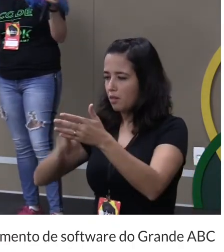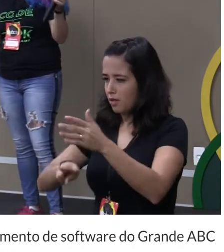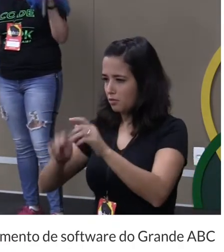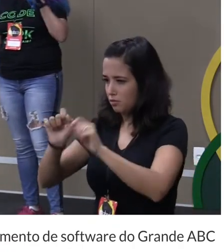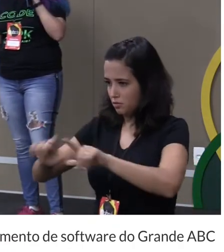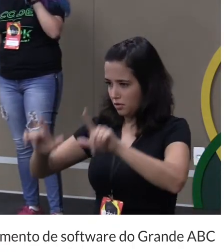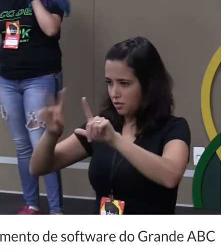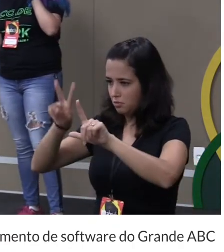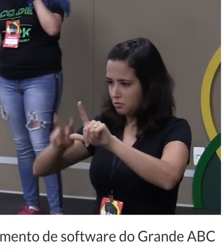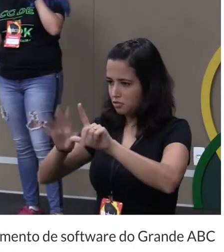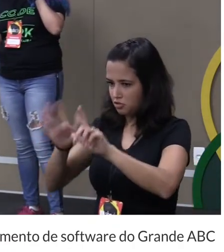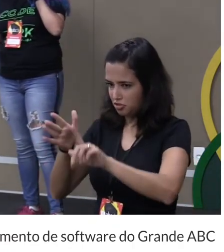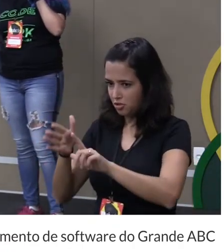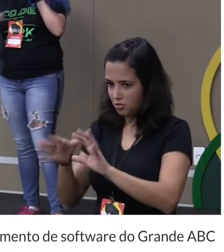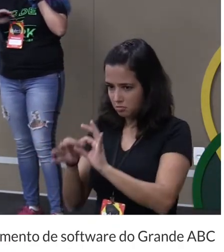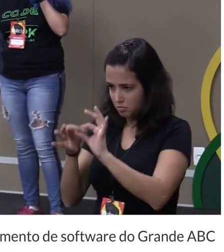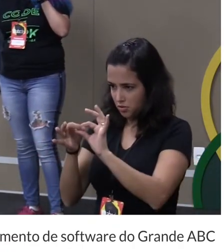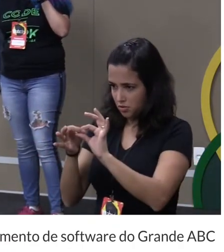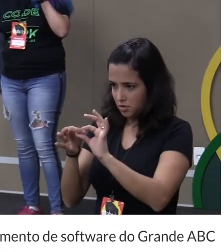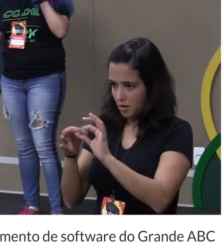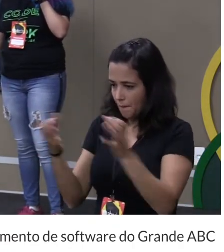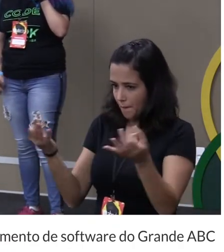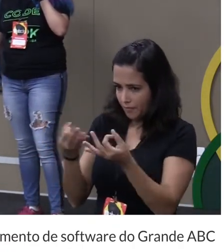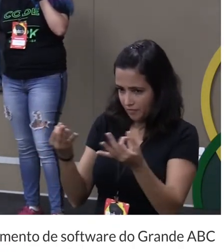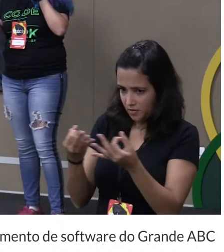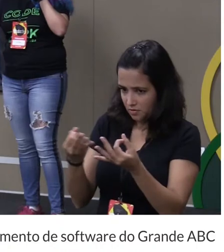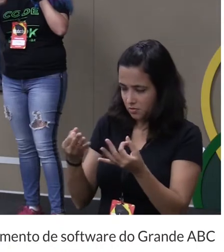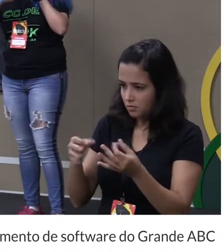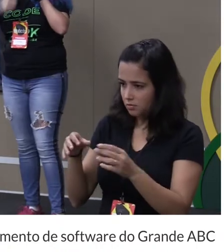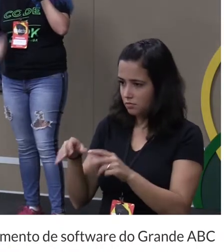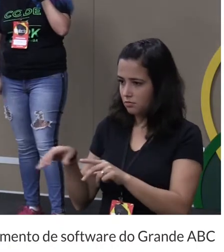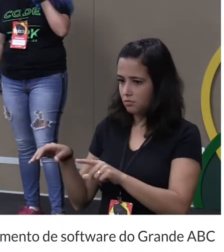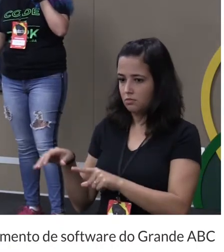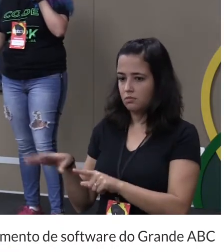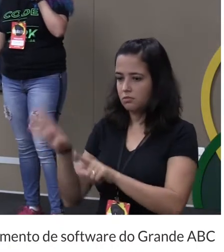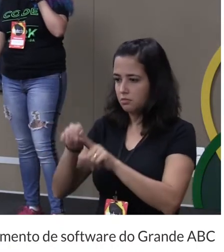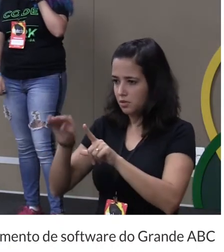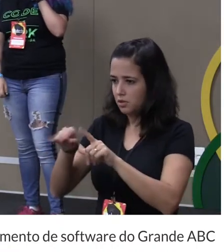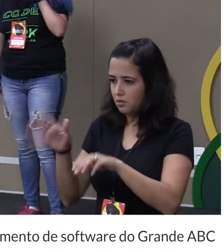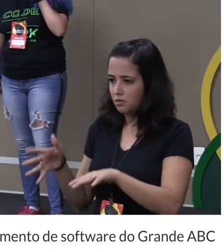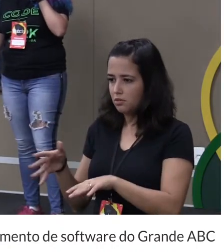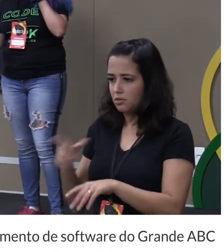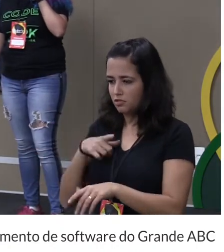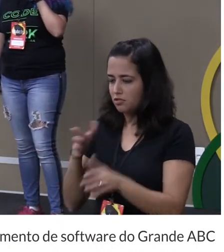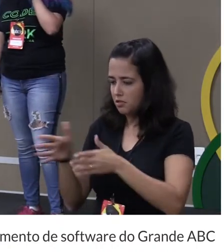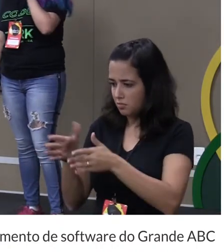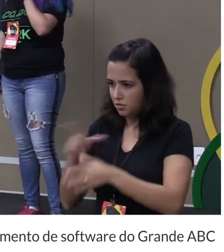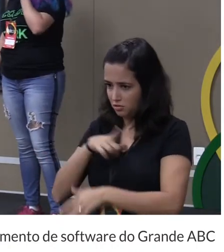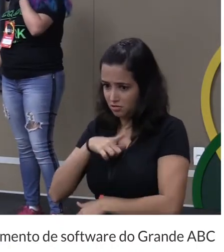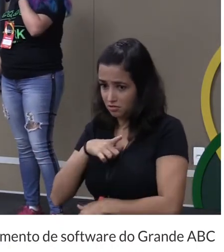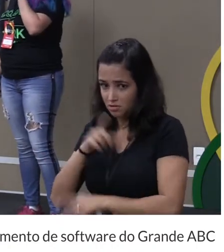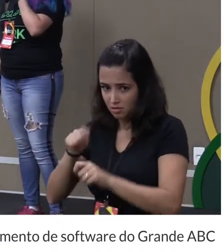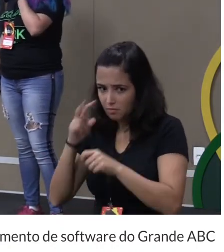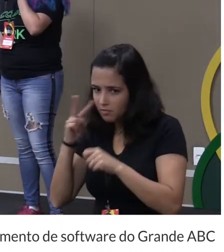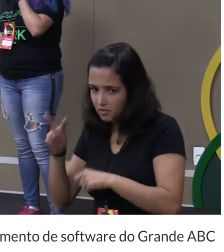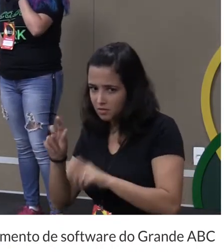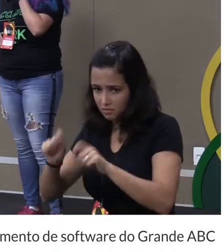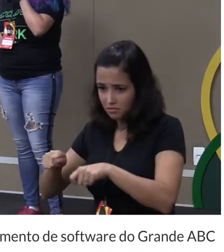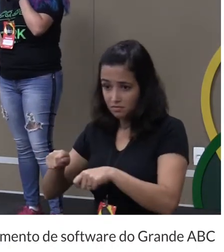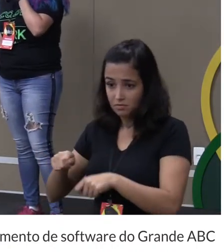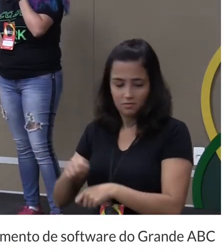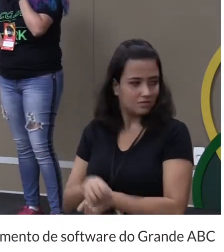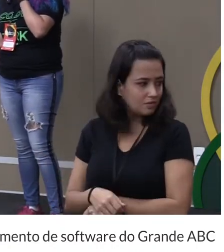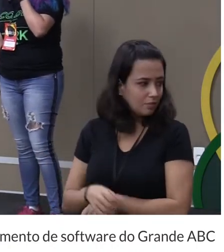já você descobriu ele veio perfeitinho né acessibilidade show né sim sim